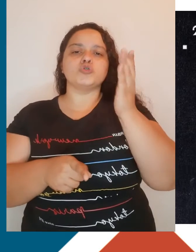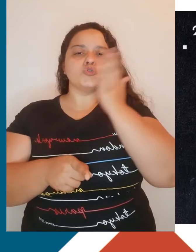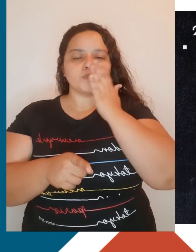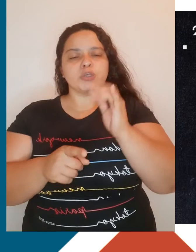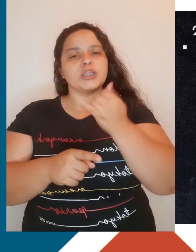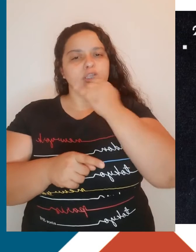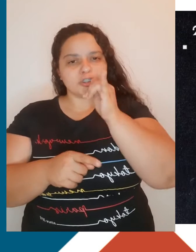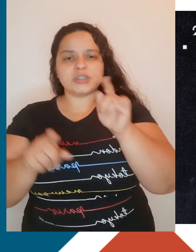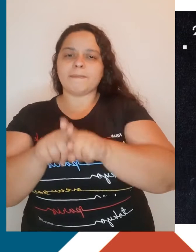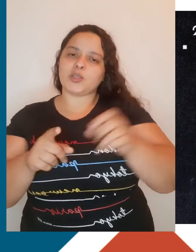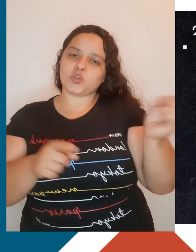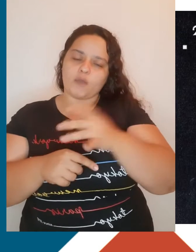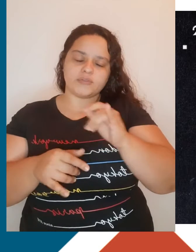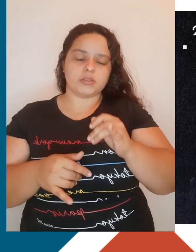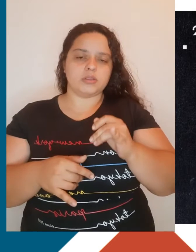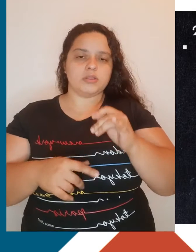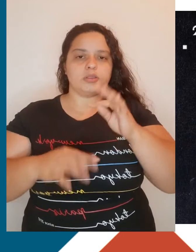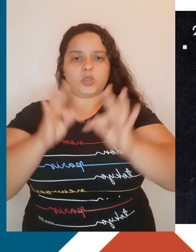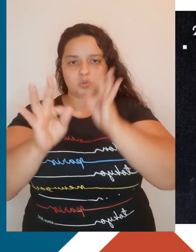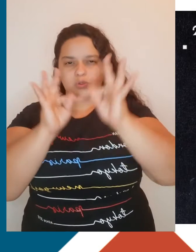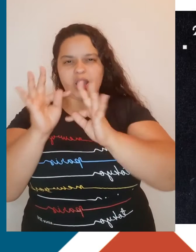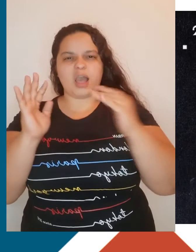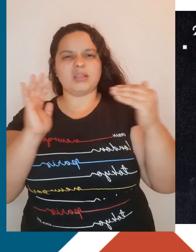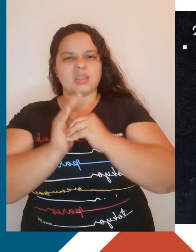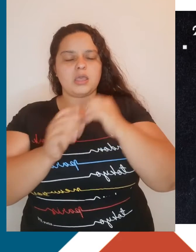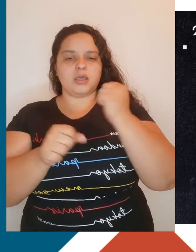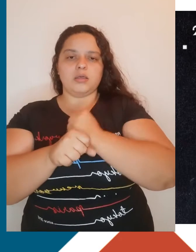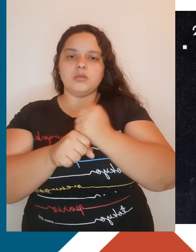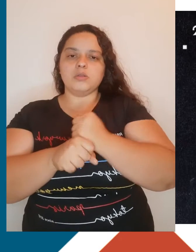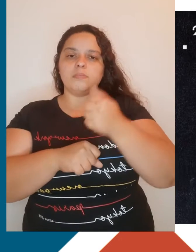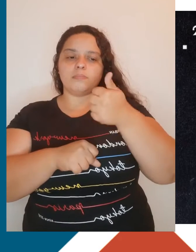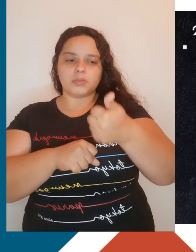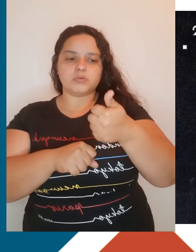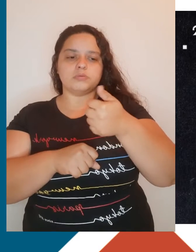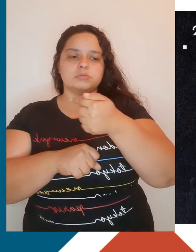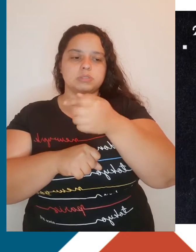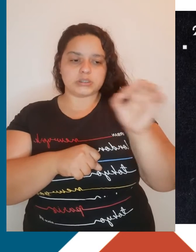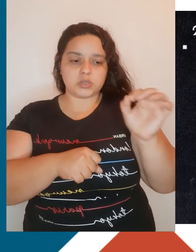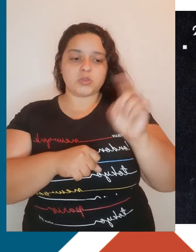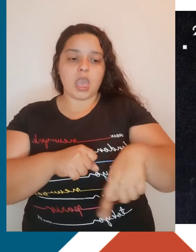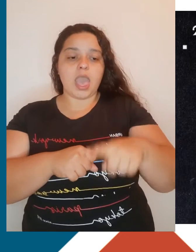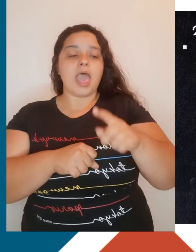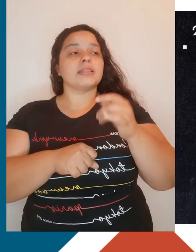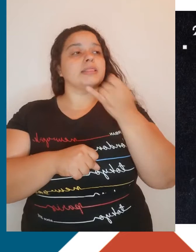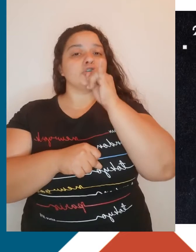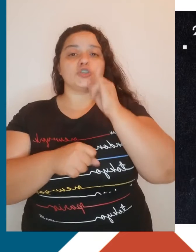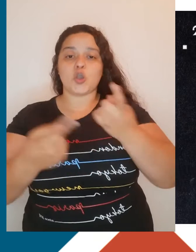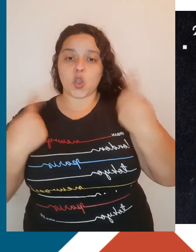novas tecnologias. Até os anos 1700, o trabalho era feito a partir da energia do corpo humano ou do uso de